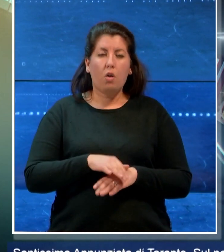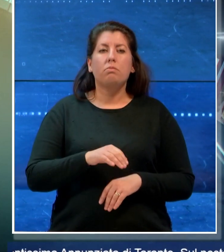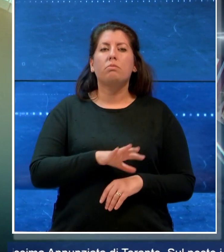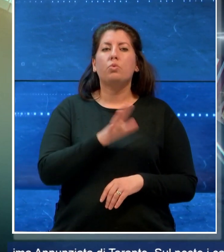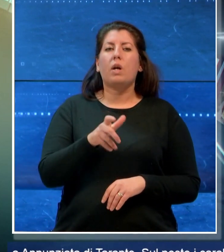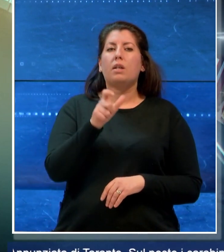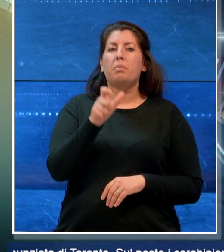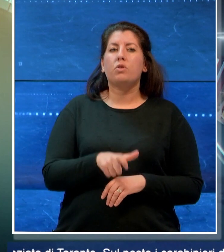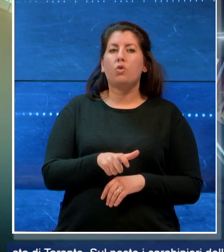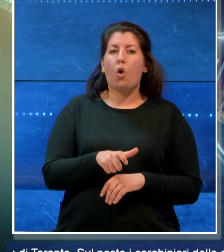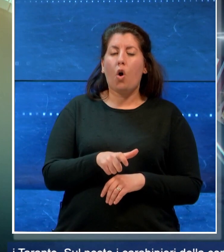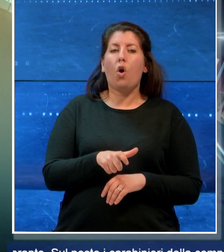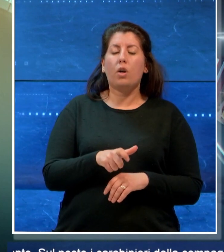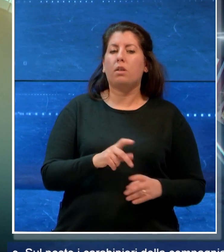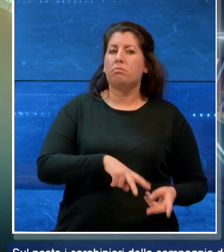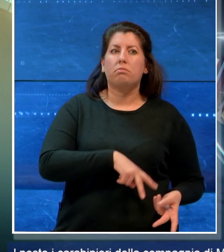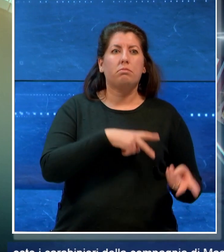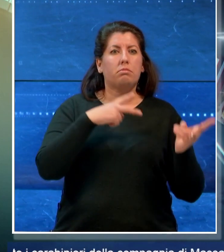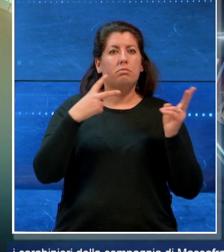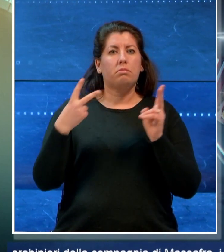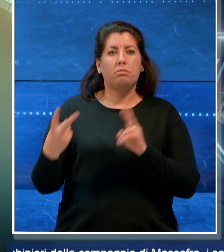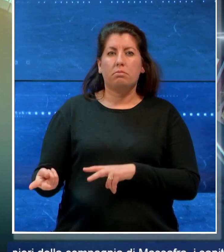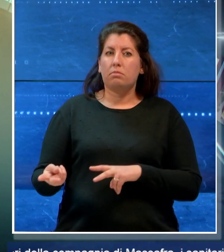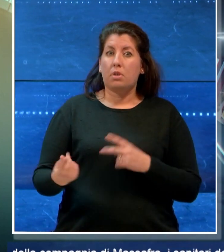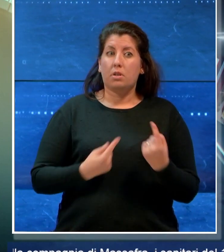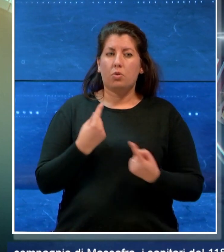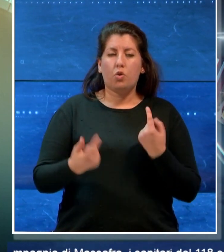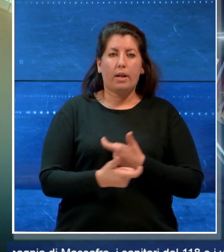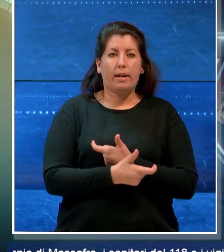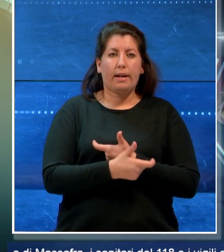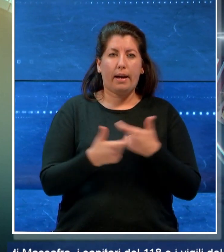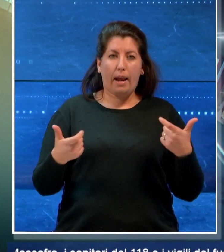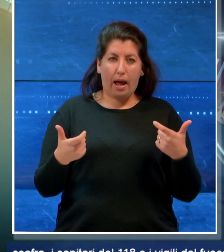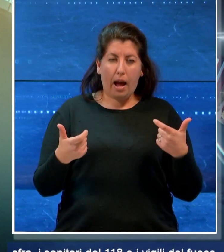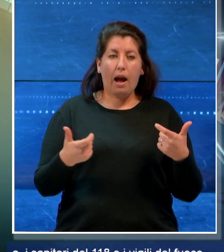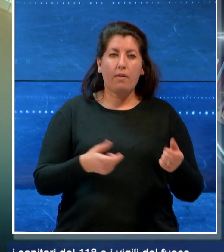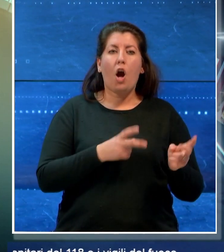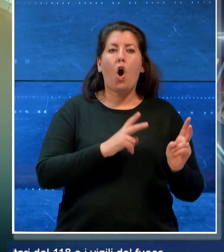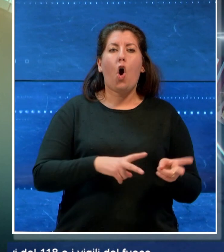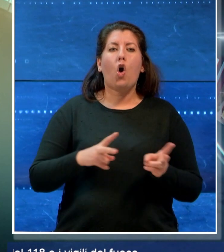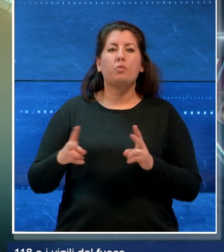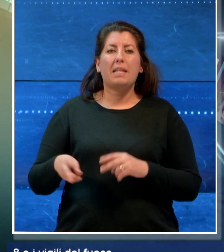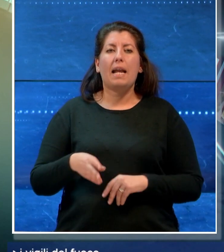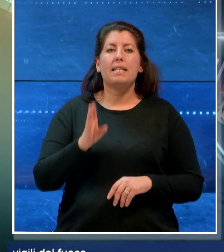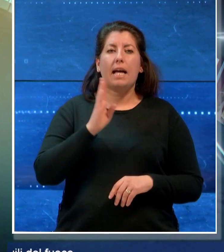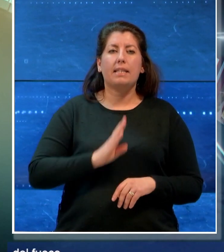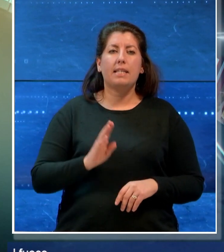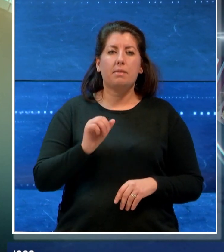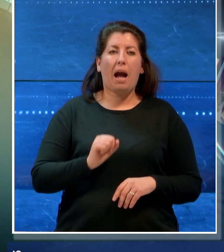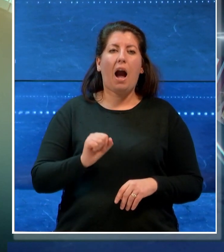persona è stata trasferita in gravissime condizioni al Santissima